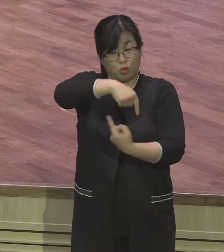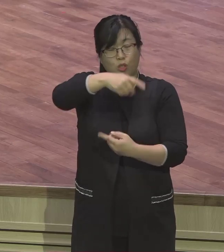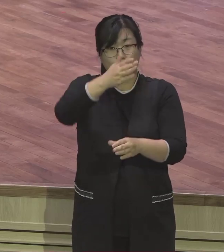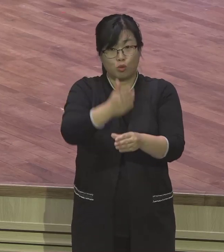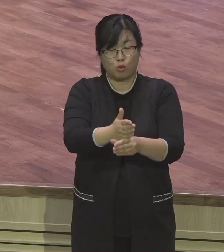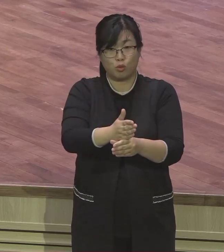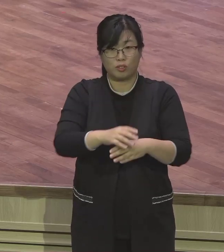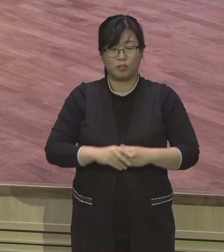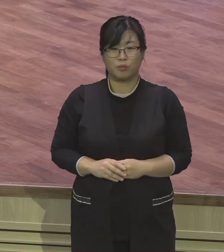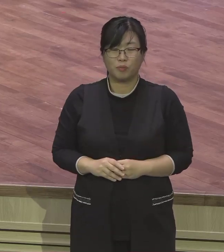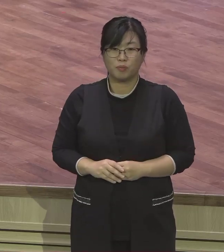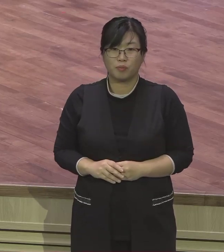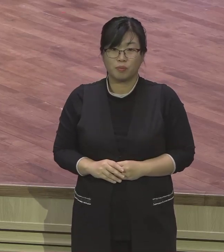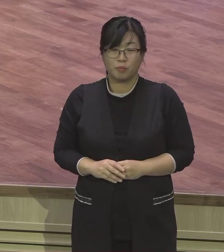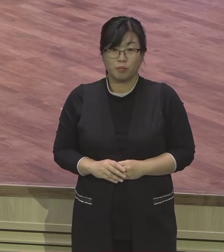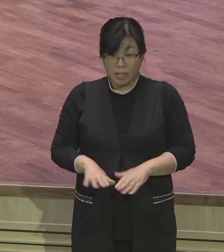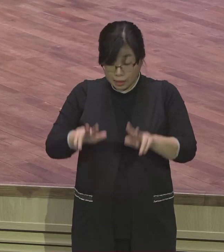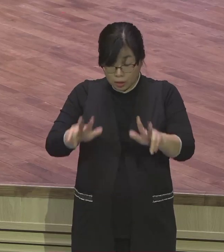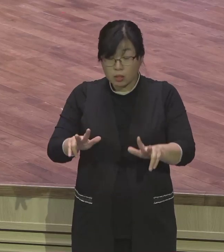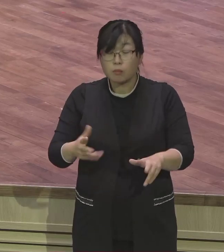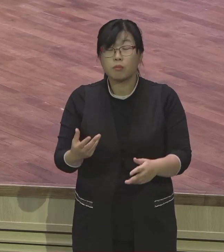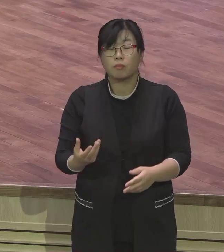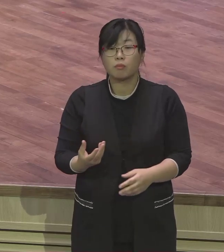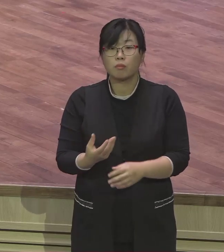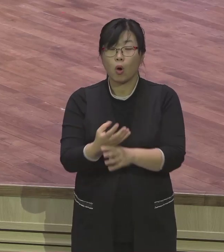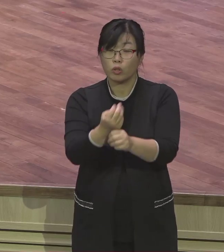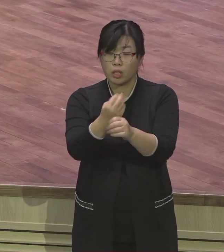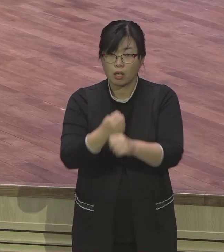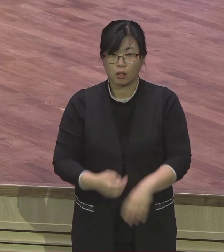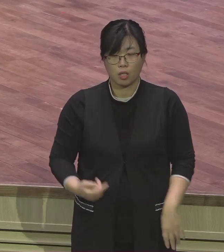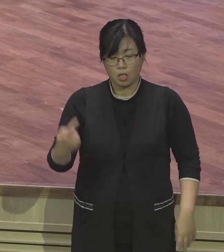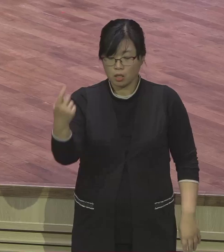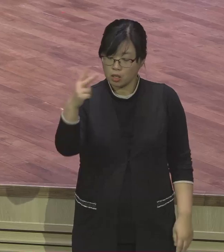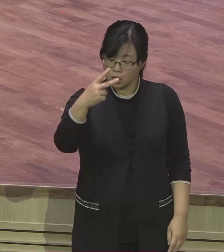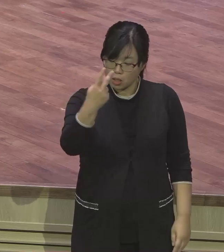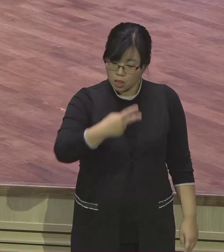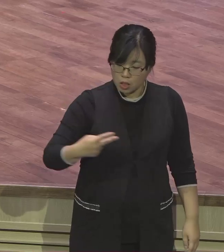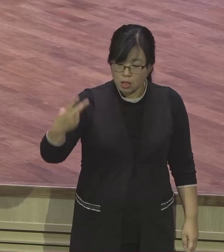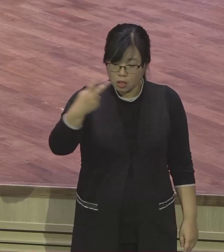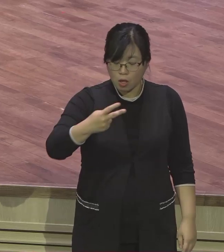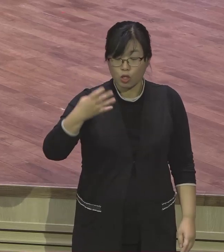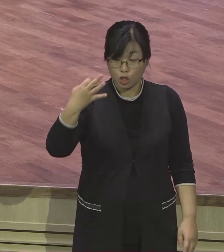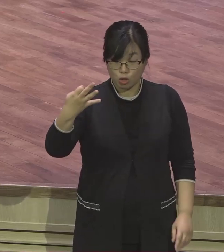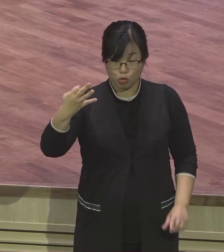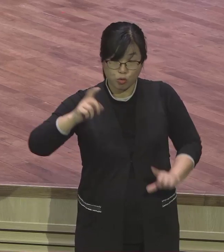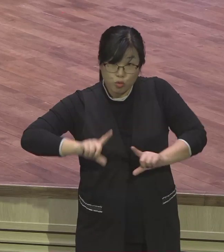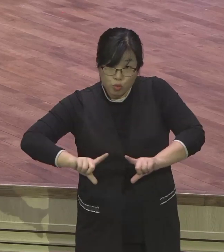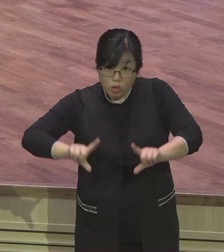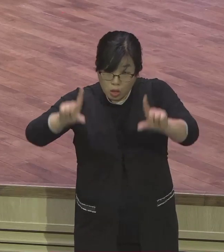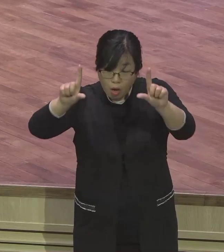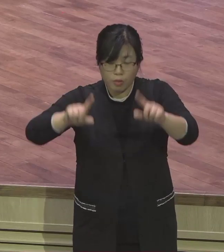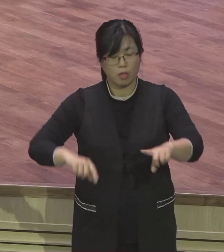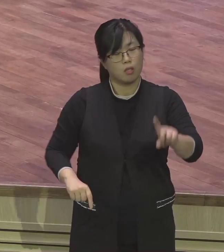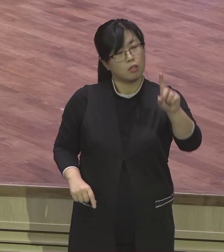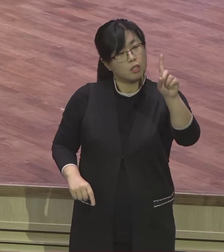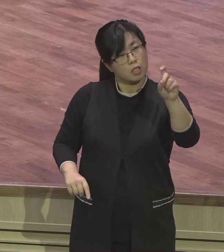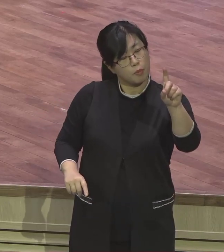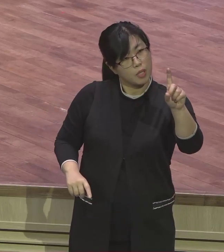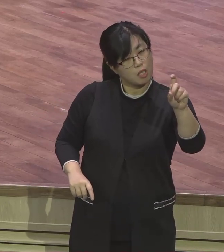예산하고 있다니까요. 2019년 11월 오늘 며칠 이거 날짜가 다 하나도 안 틀리고 예수님이 인류를